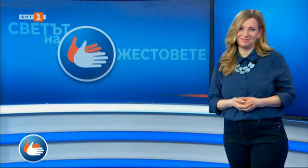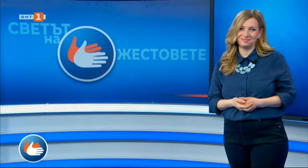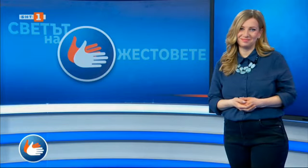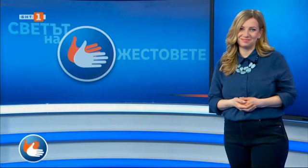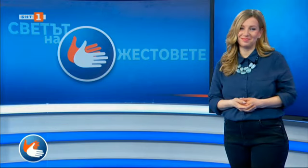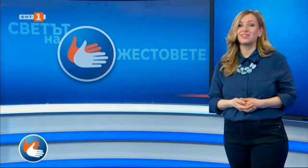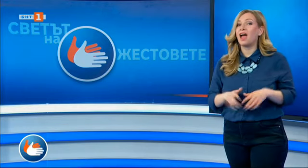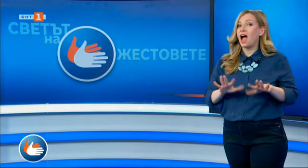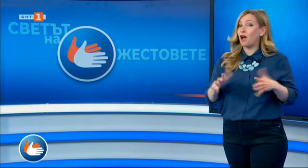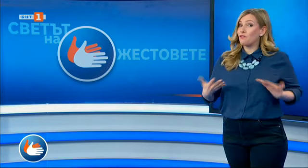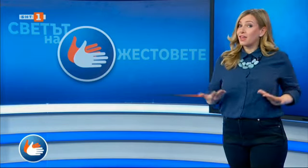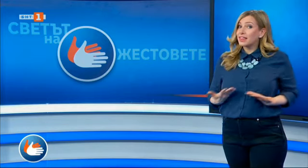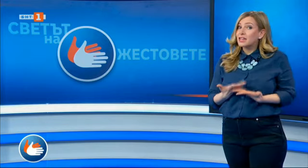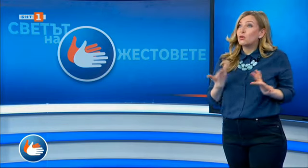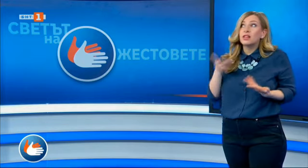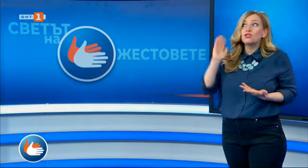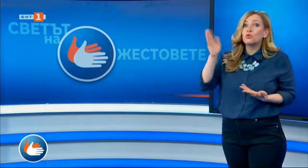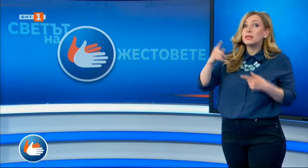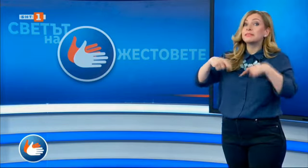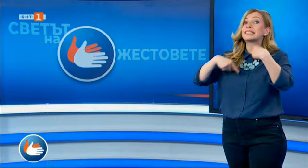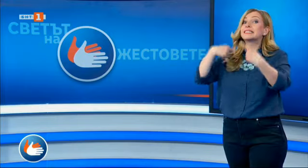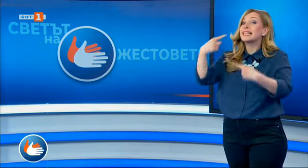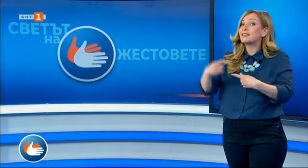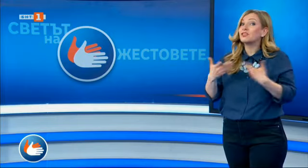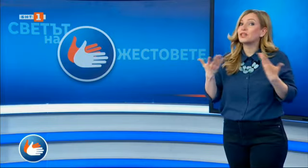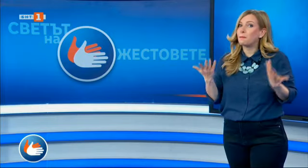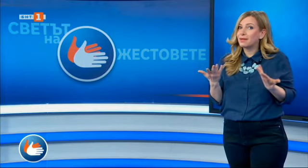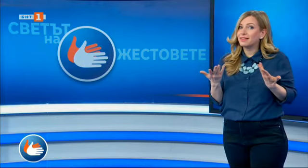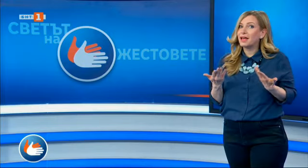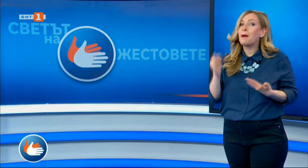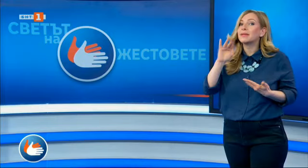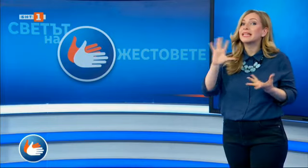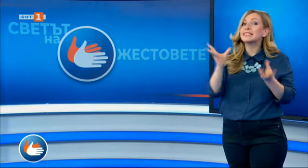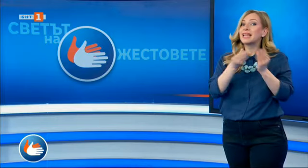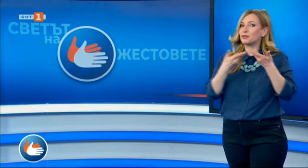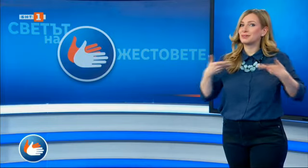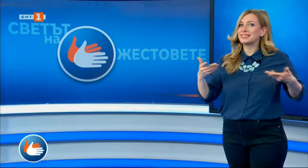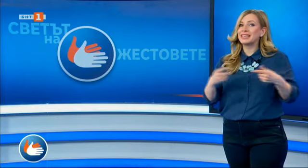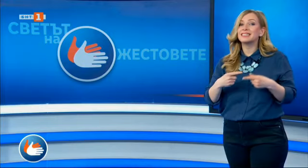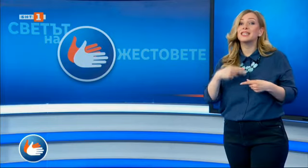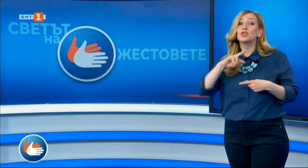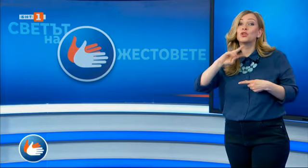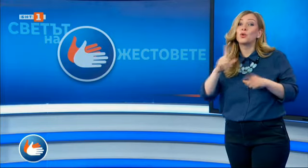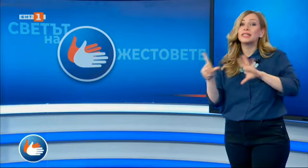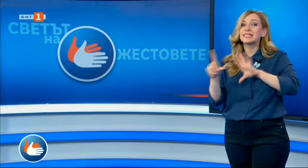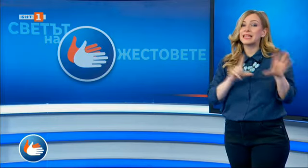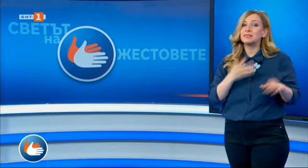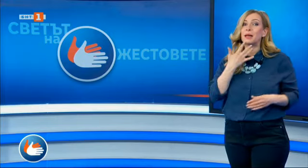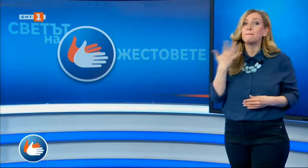Ако ви е интересно къде ще ви отведем следващия път, бъдете с нас и другата седмица в петък в 16.30